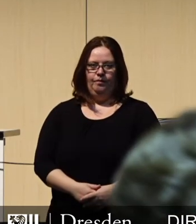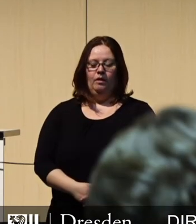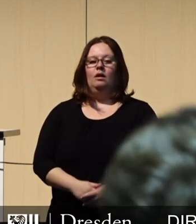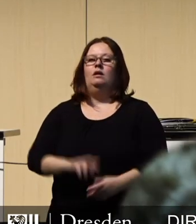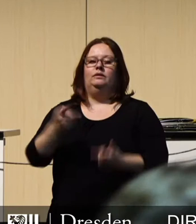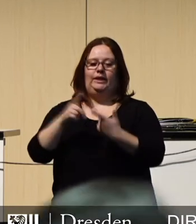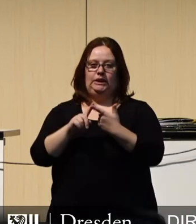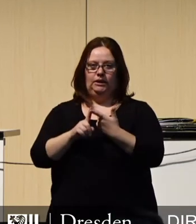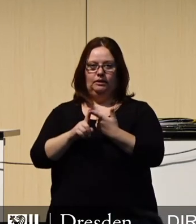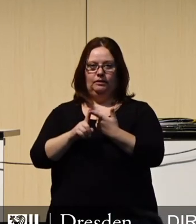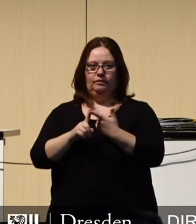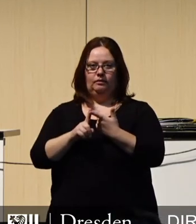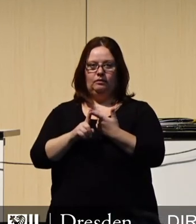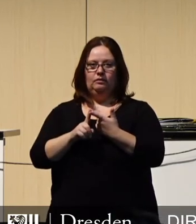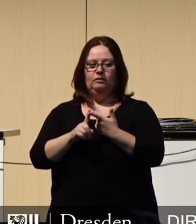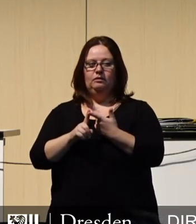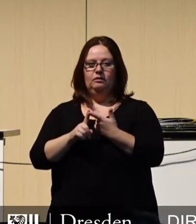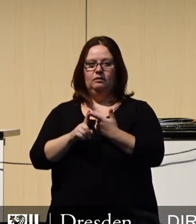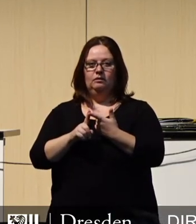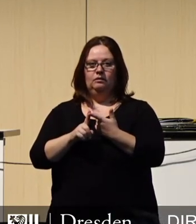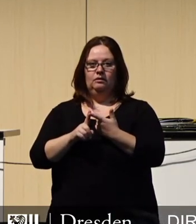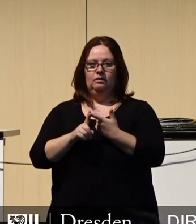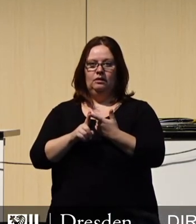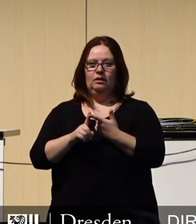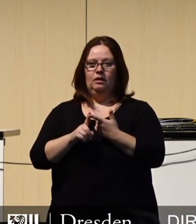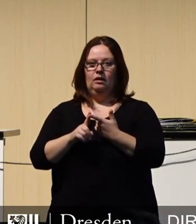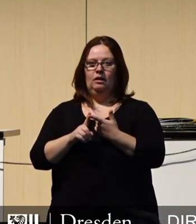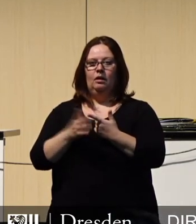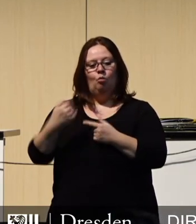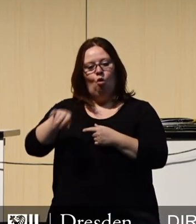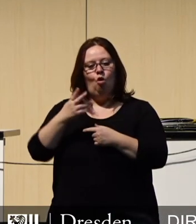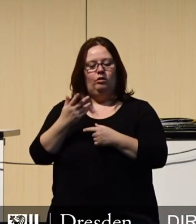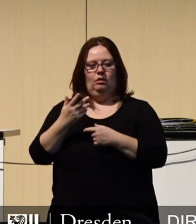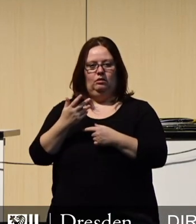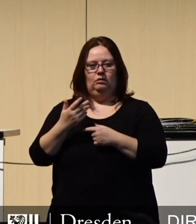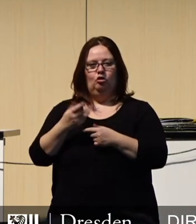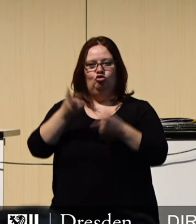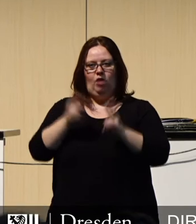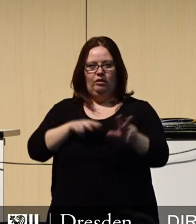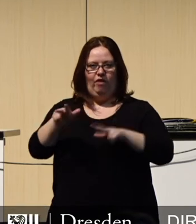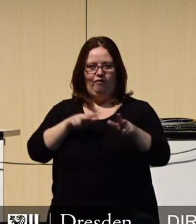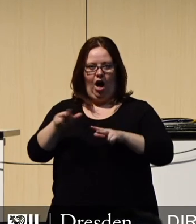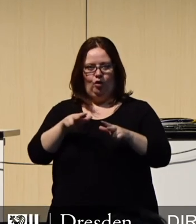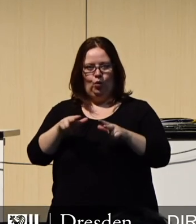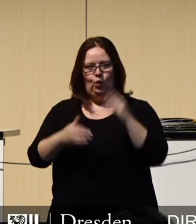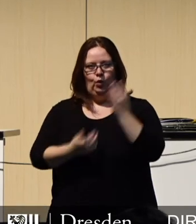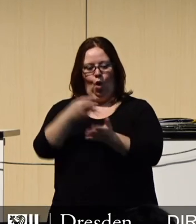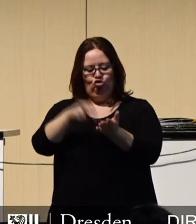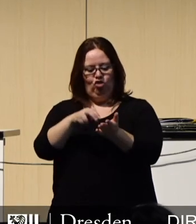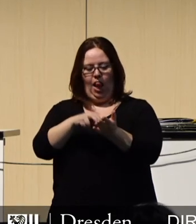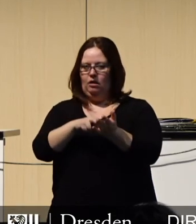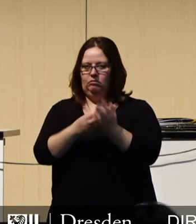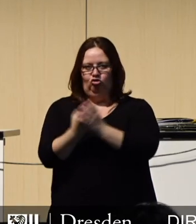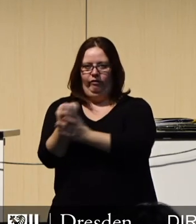Zweitens. Wir werden keine neuen Stellen in der Stadtverwaltung schaffen und den Stellenplan de facto einfrieren.